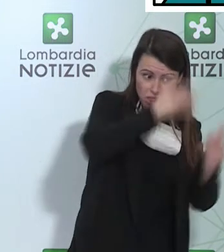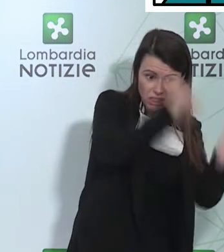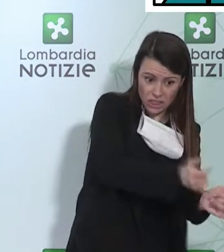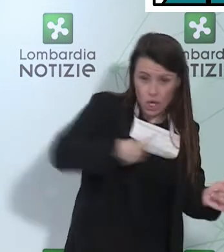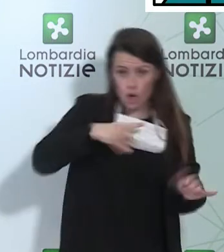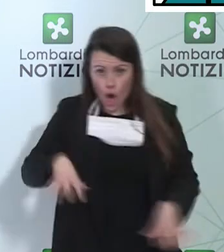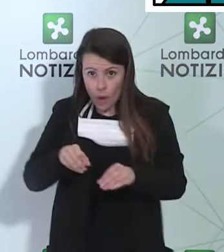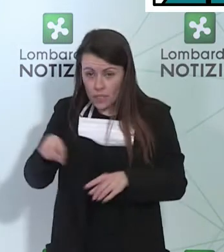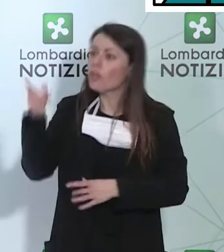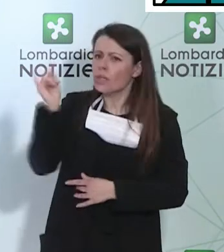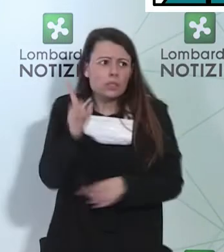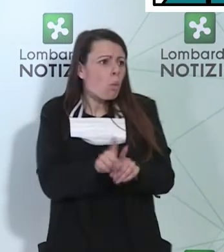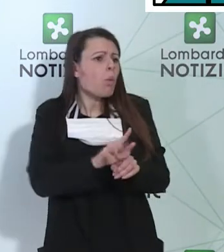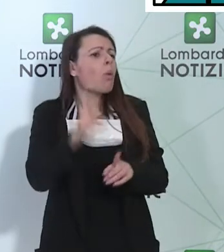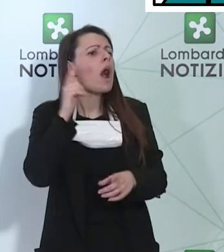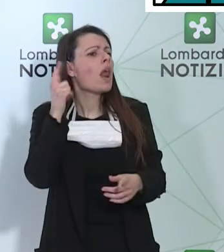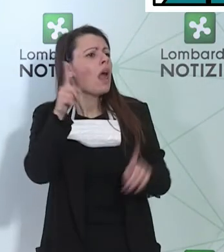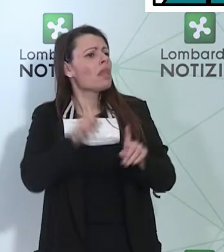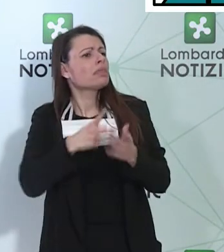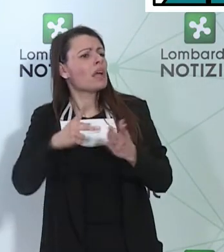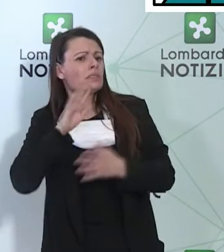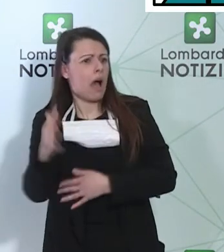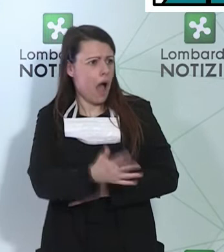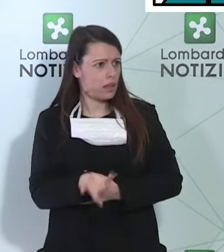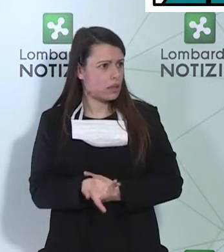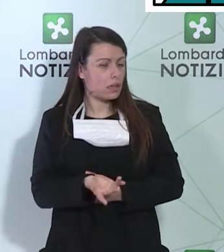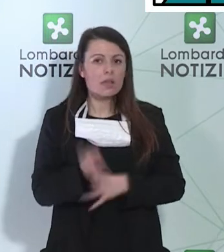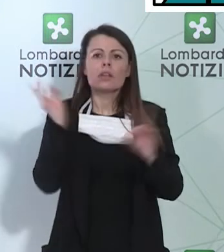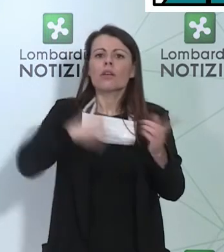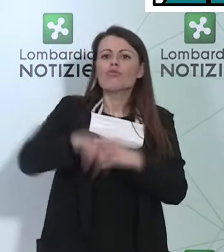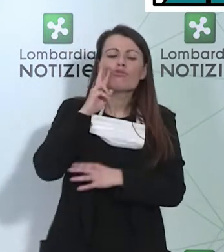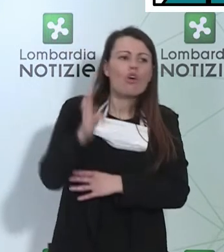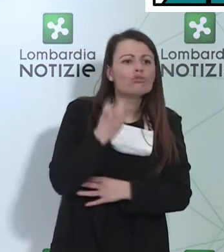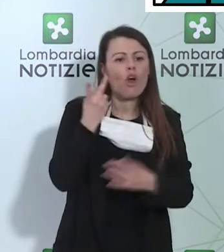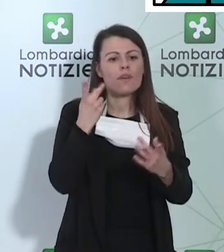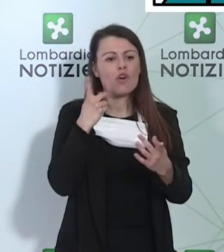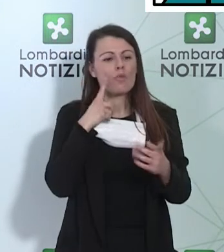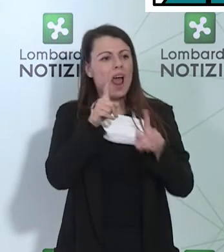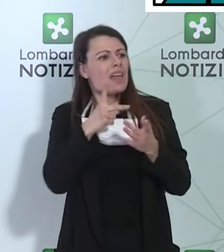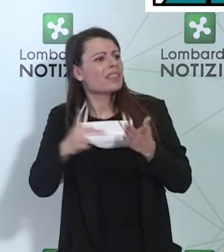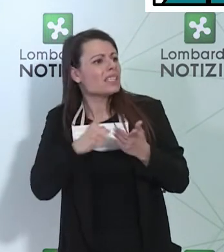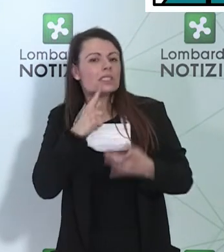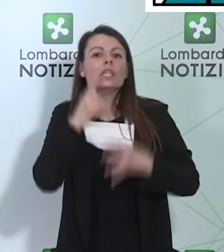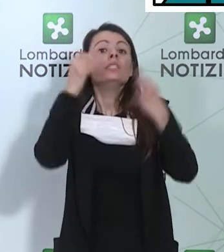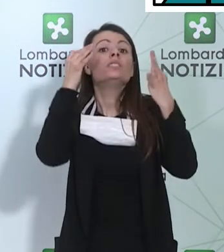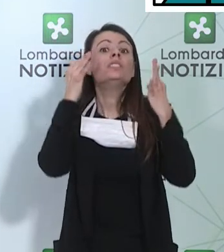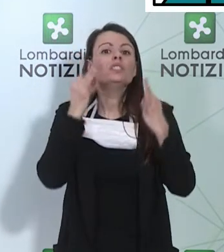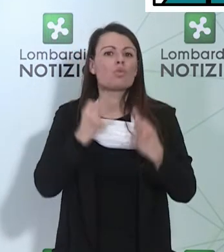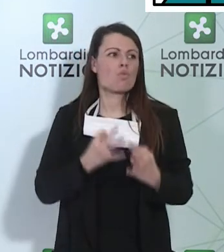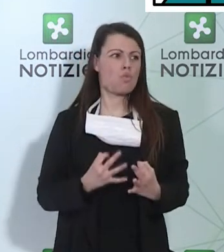stiamo facendo per gli altri test. Se riusciremo a trovare dei test che siano sicuri, che non creino